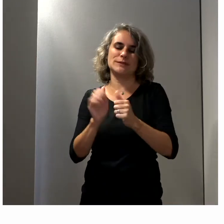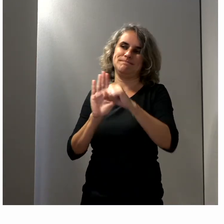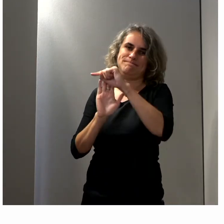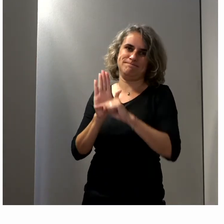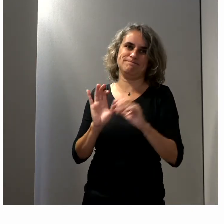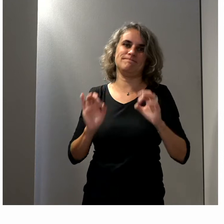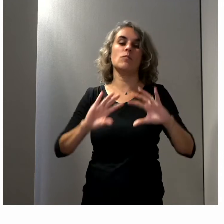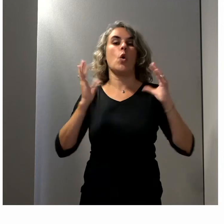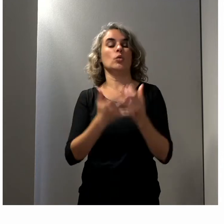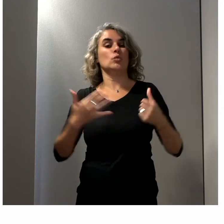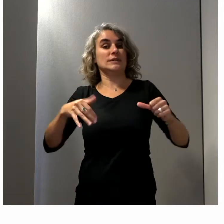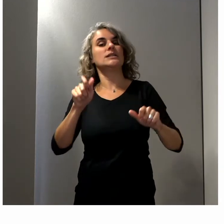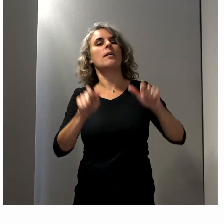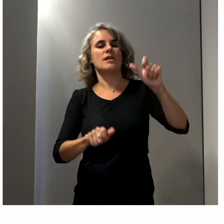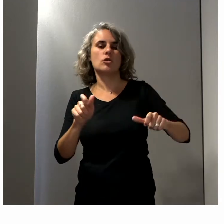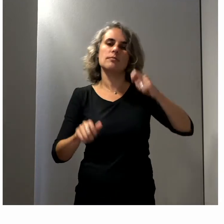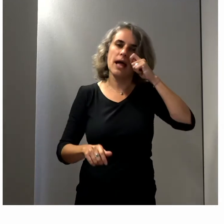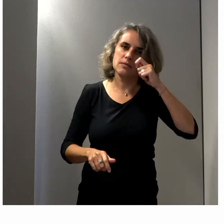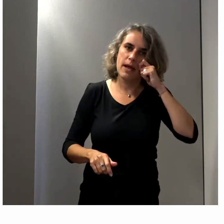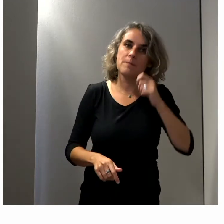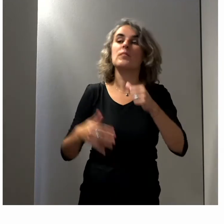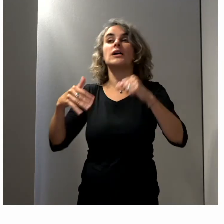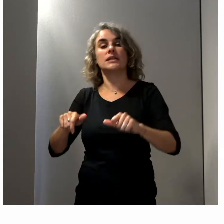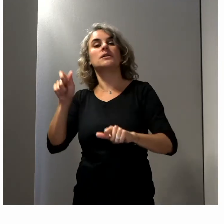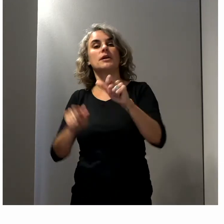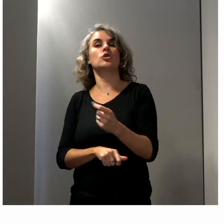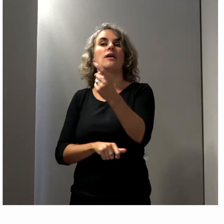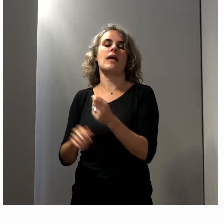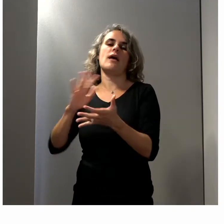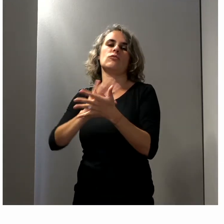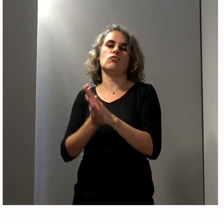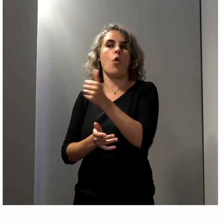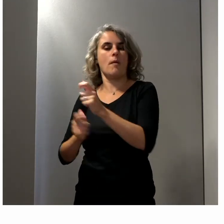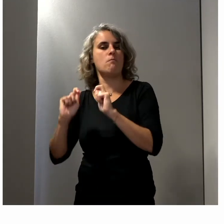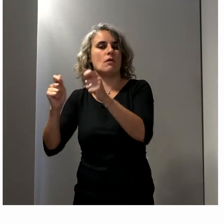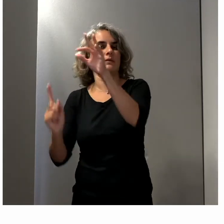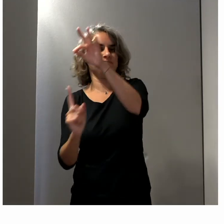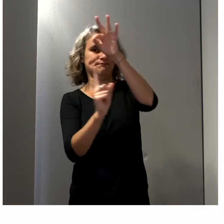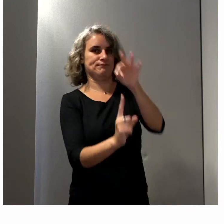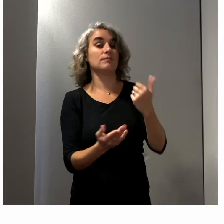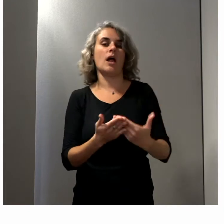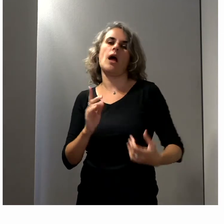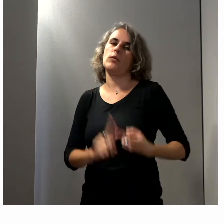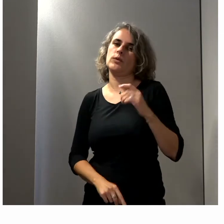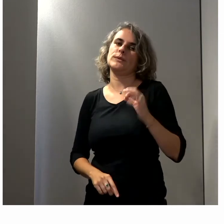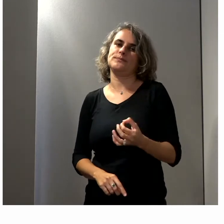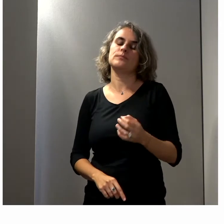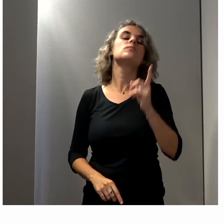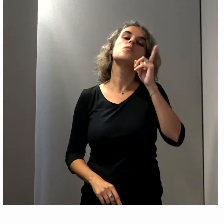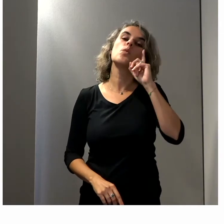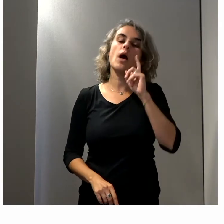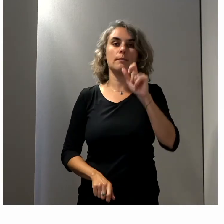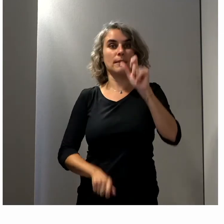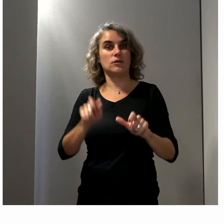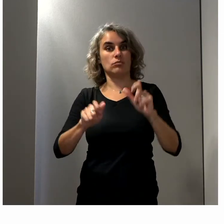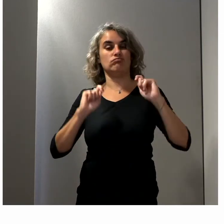avec 16 personnalités qualifiées et 16 personnalités nommées par les associations. Ça aussi, c'est important. Quand on nomme des personnes, on